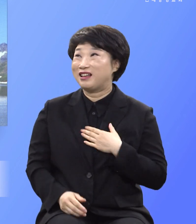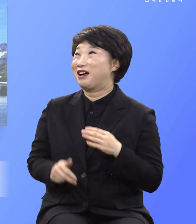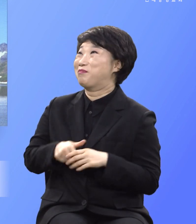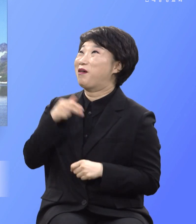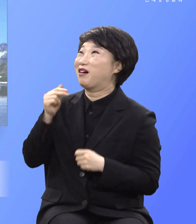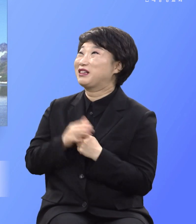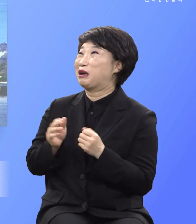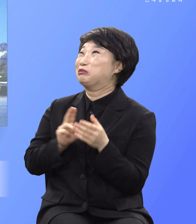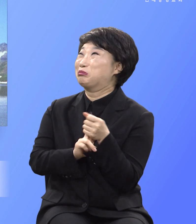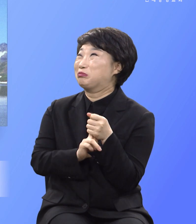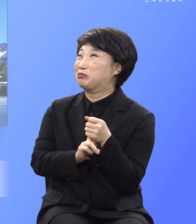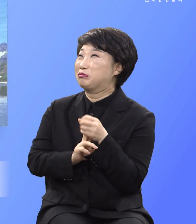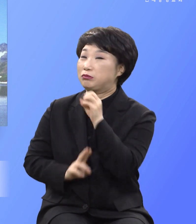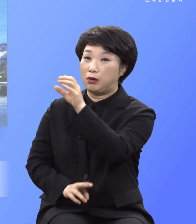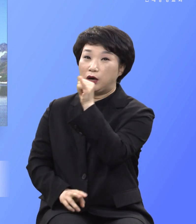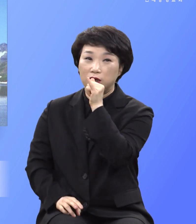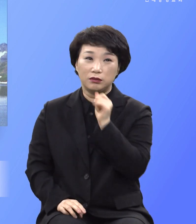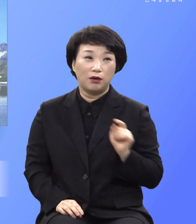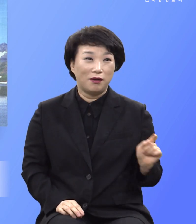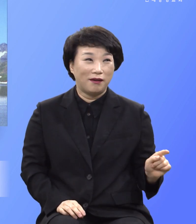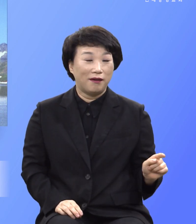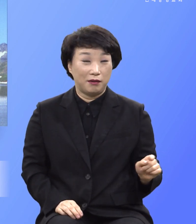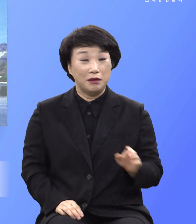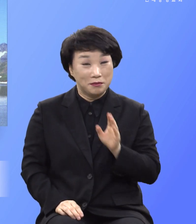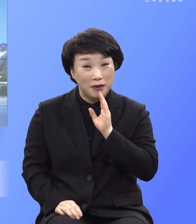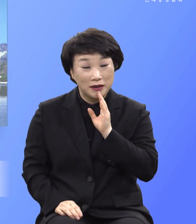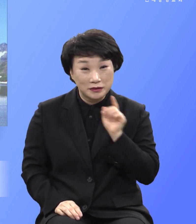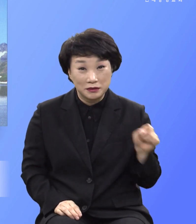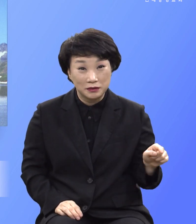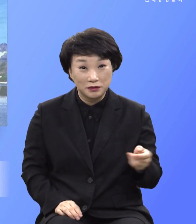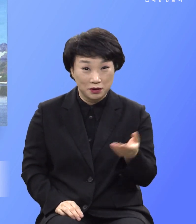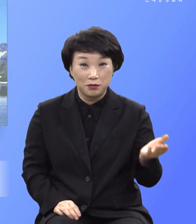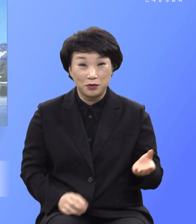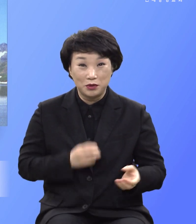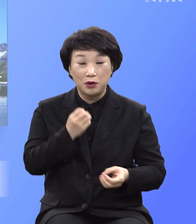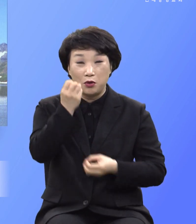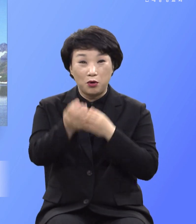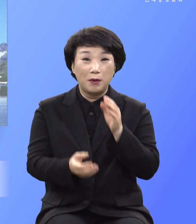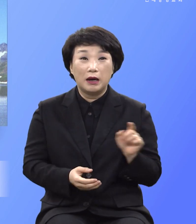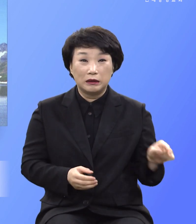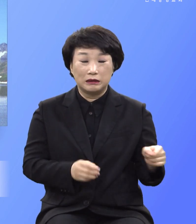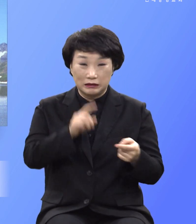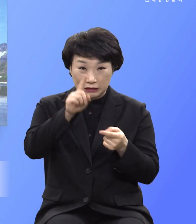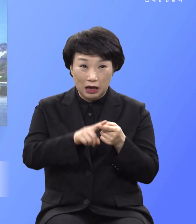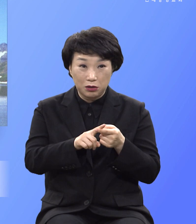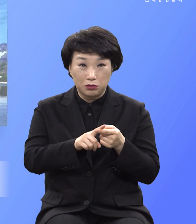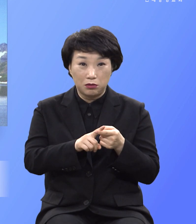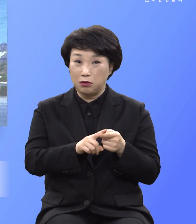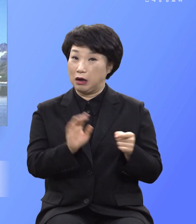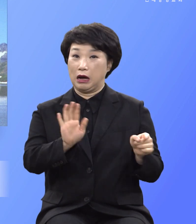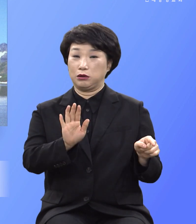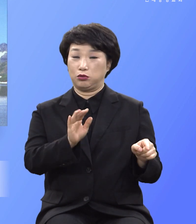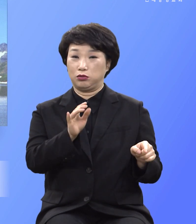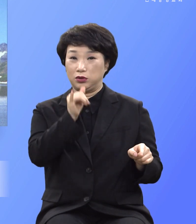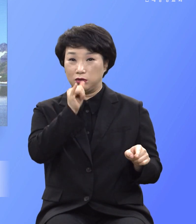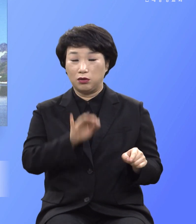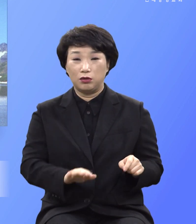숨었습니다 사실 이실직구를 하지 않는 거에요 우리는 하나님 말씀을